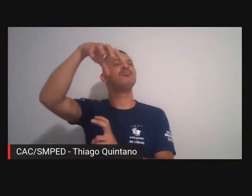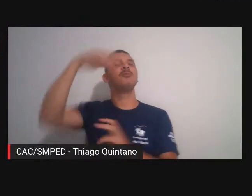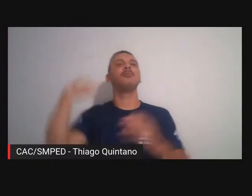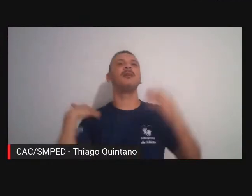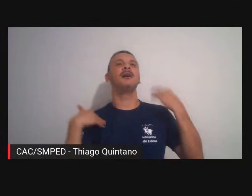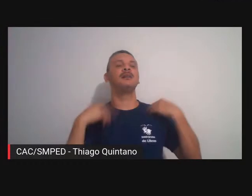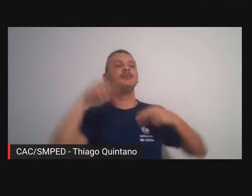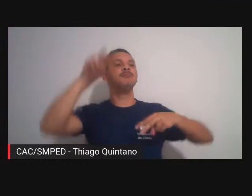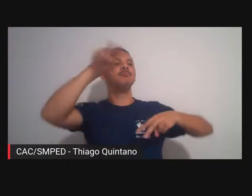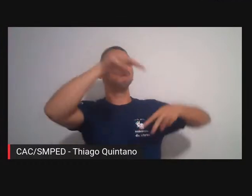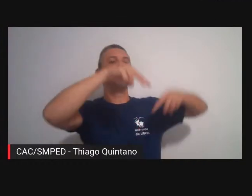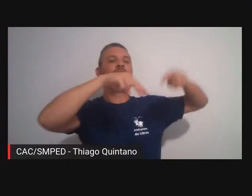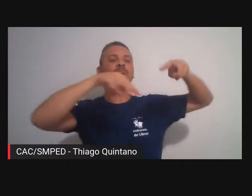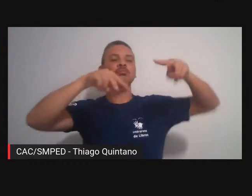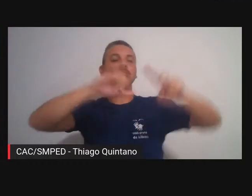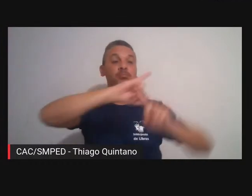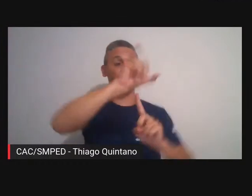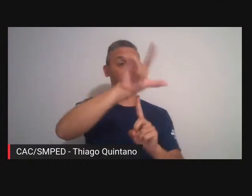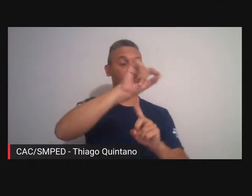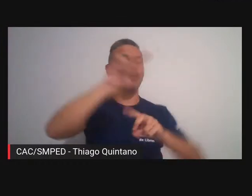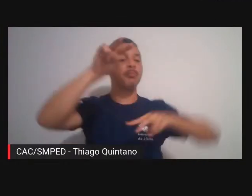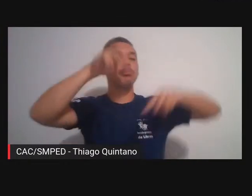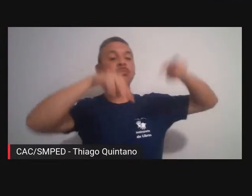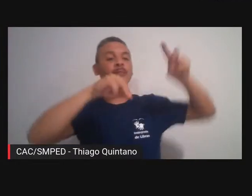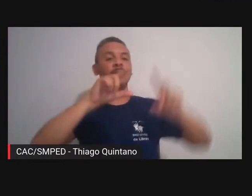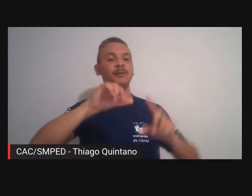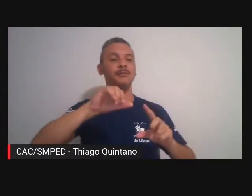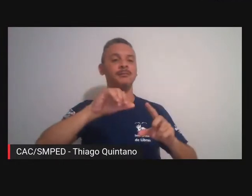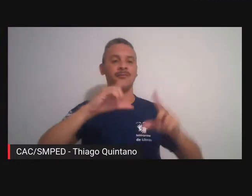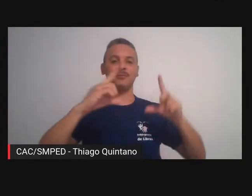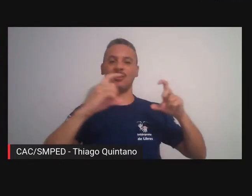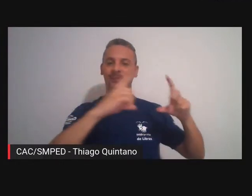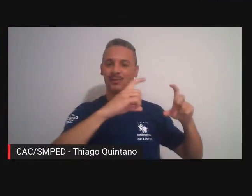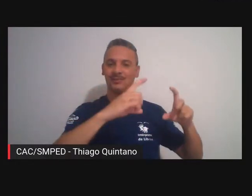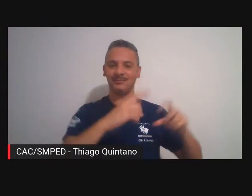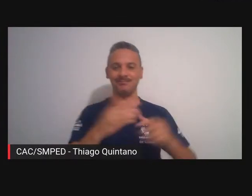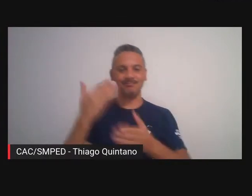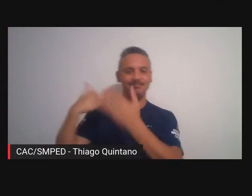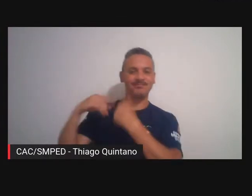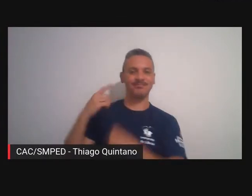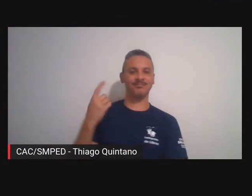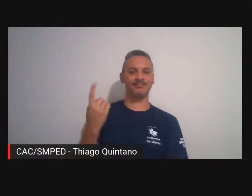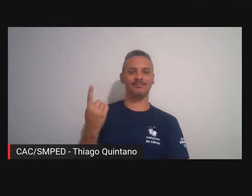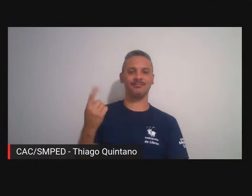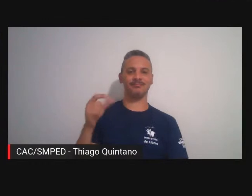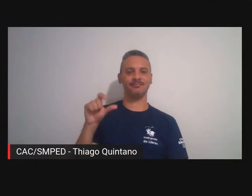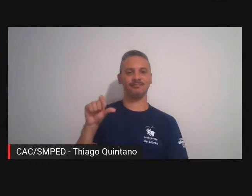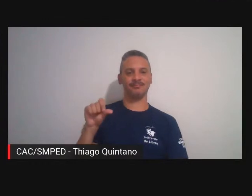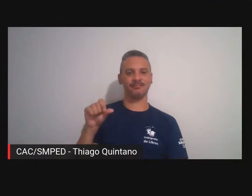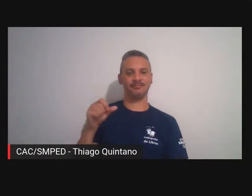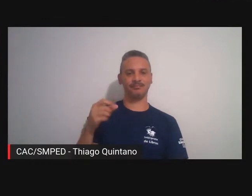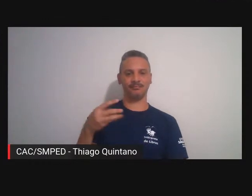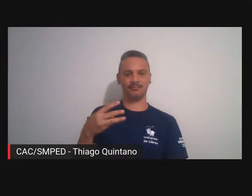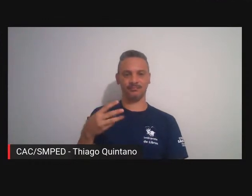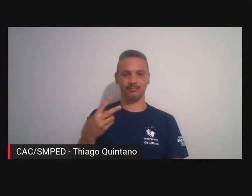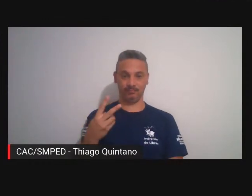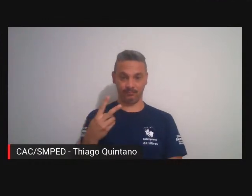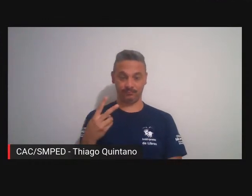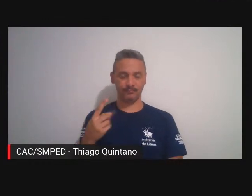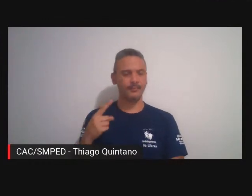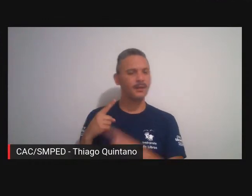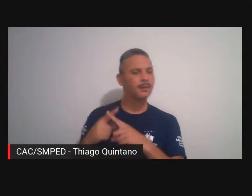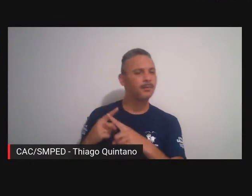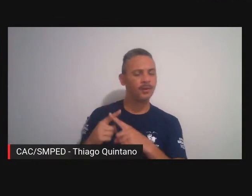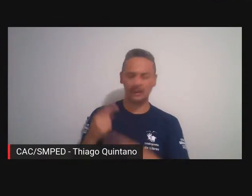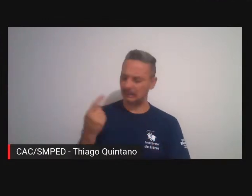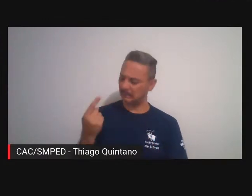1932 por que eu dou essa data? porque em 1932 começaram a ser desenvolvidos